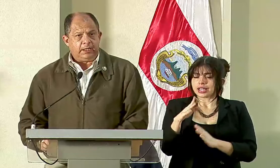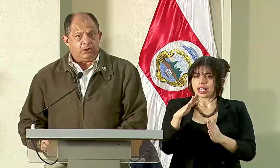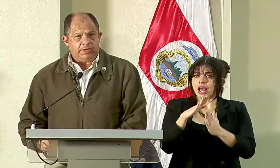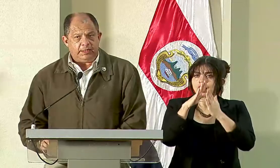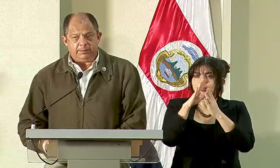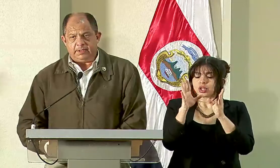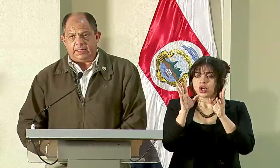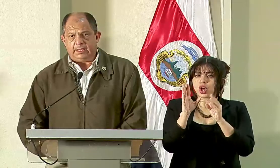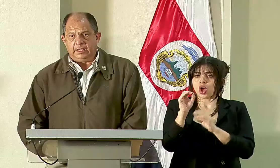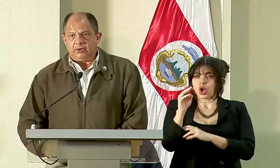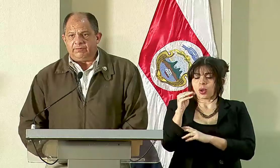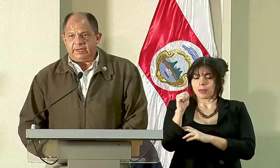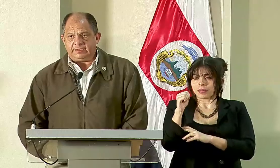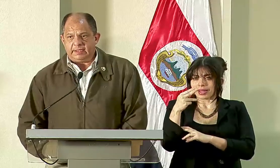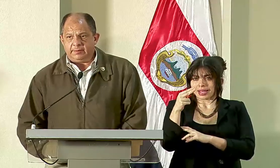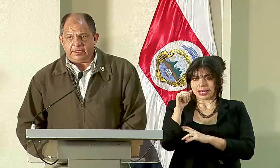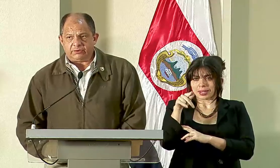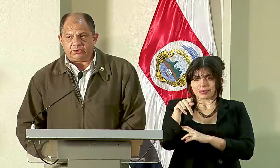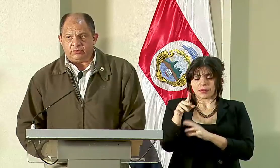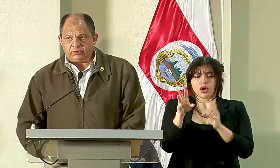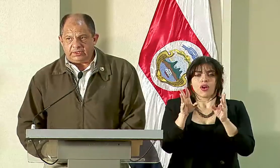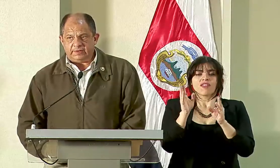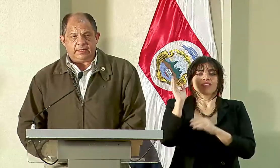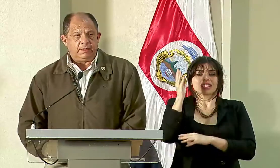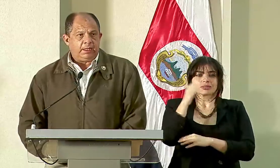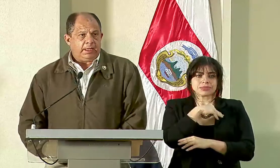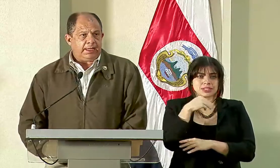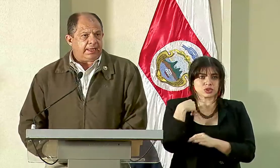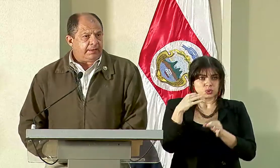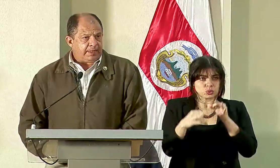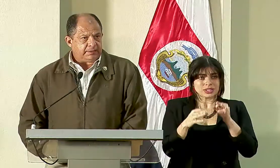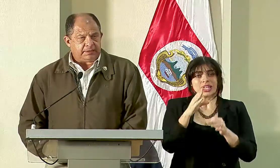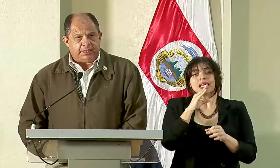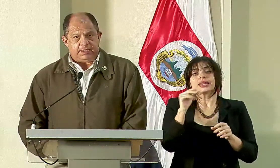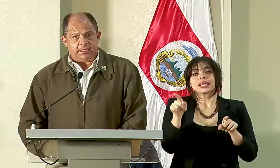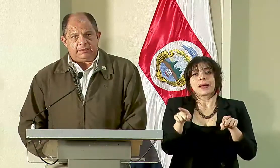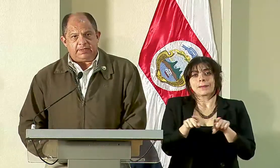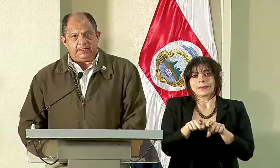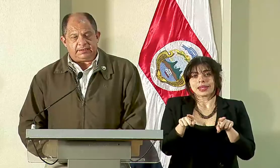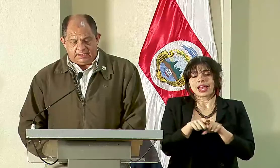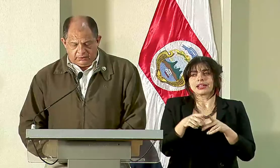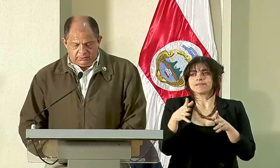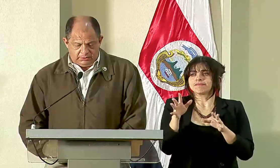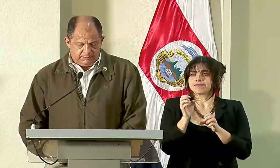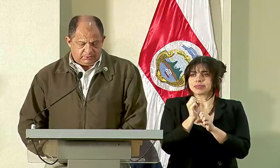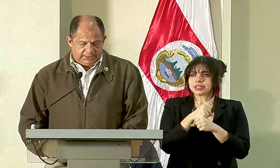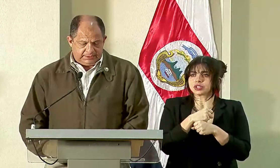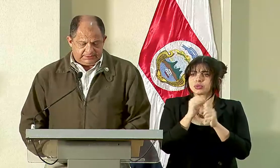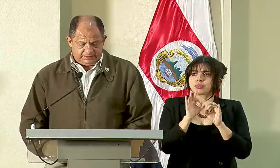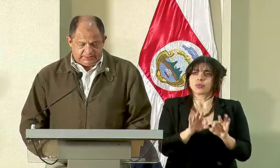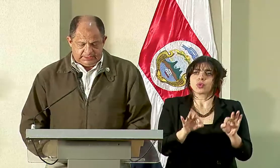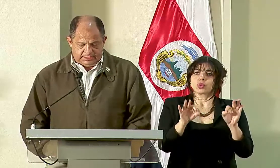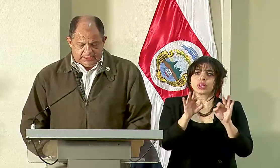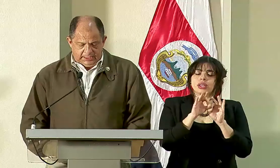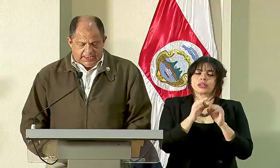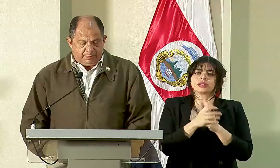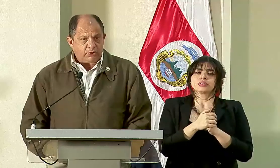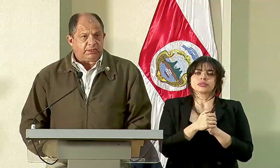ante la CONHIP, la Conferencia de Ministros de Justicia, y además ha realizado importantes